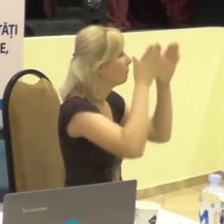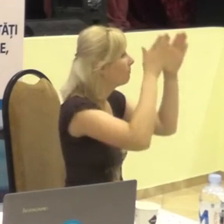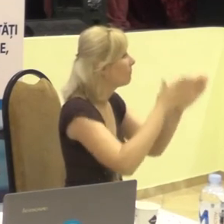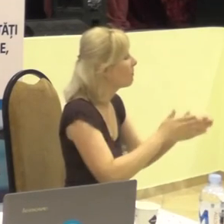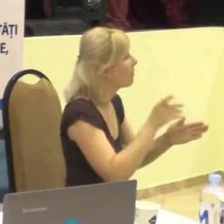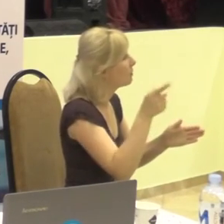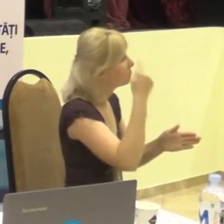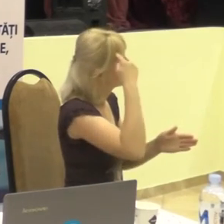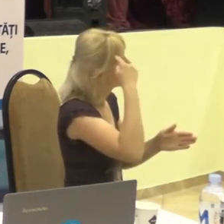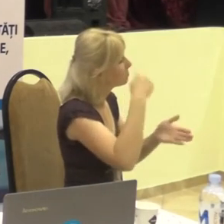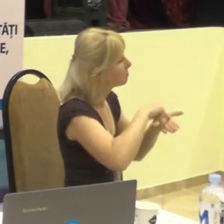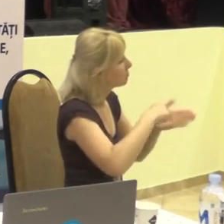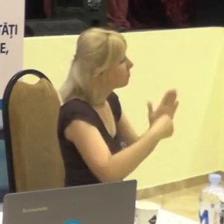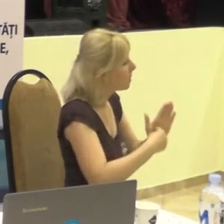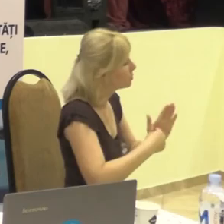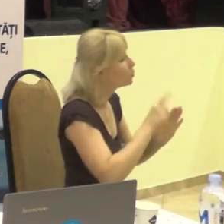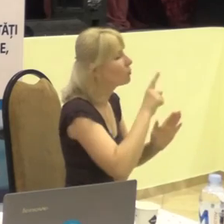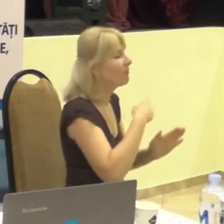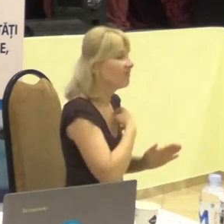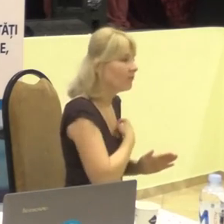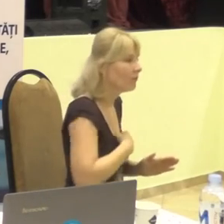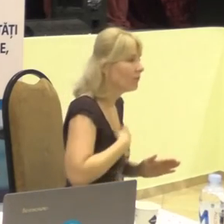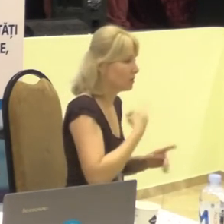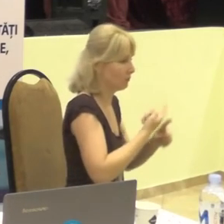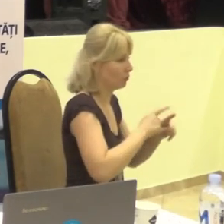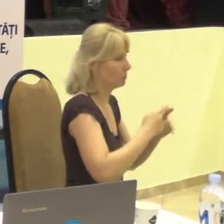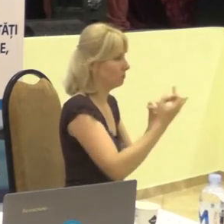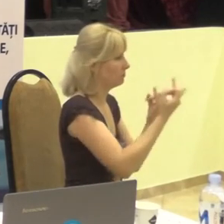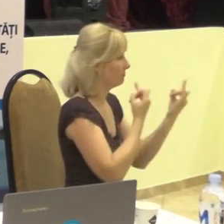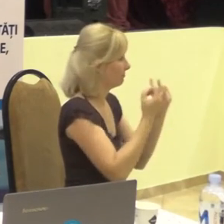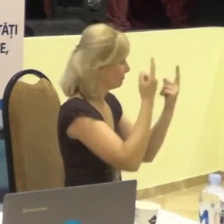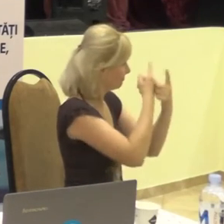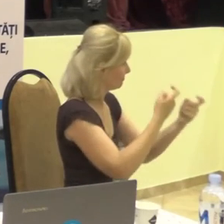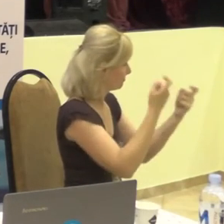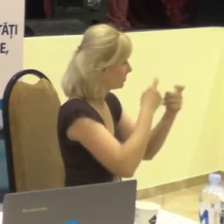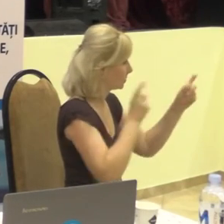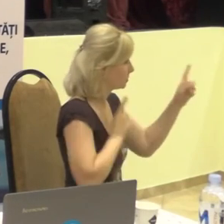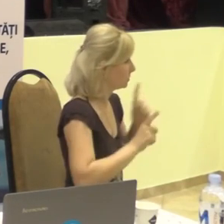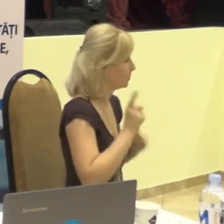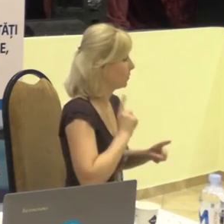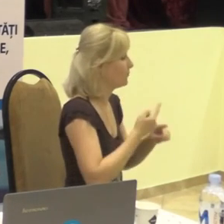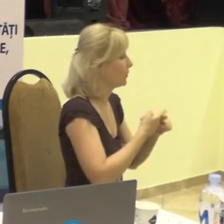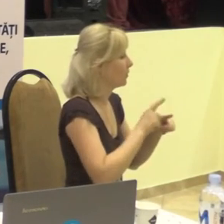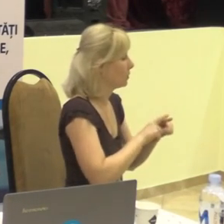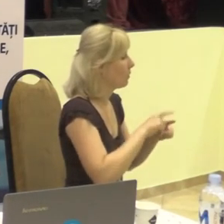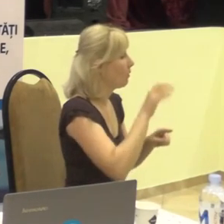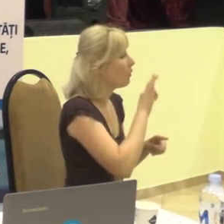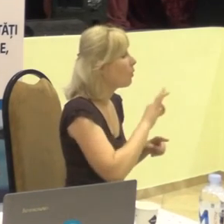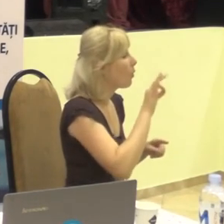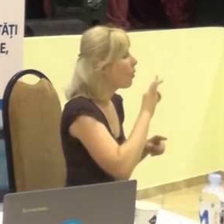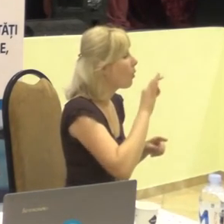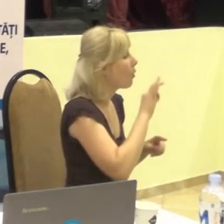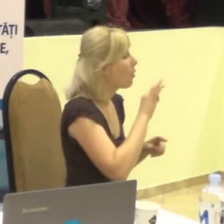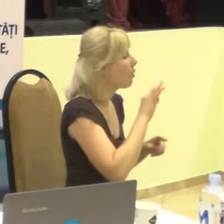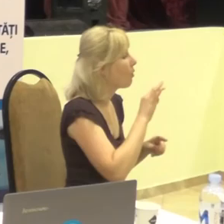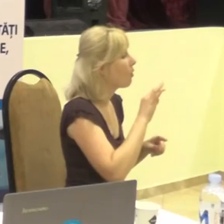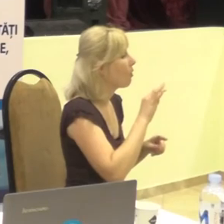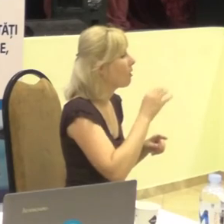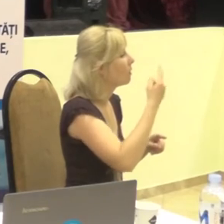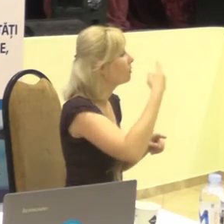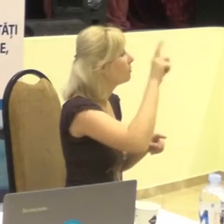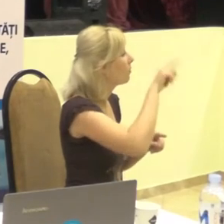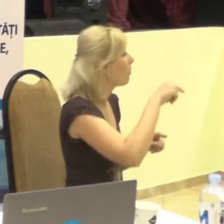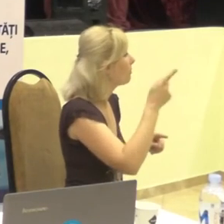considerat importante în contextul acestei discuții. Deci este vorba despre datele de contact ale